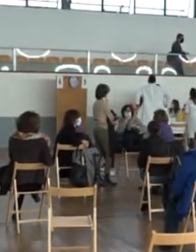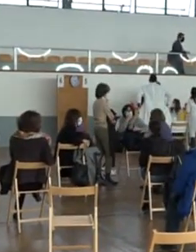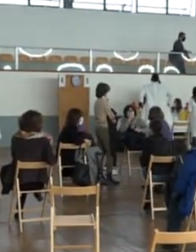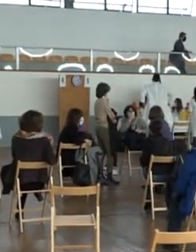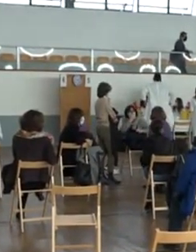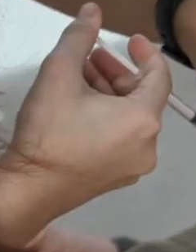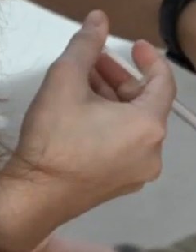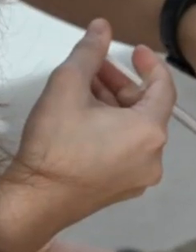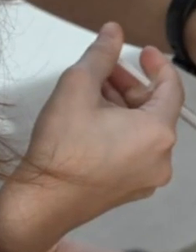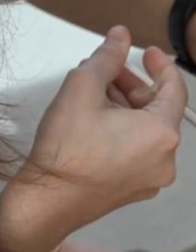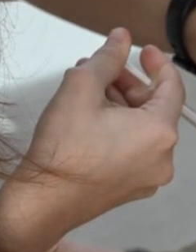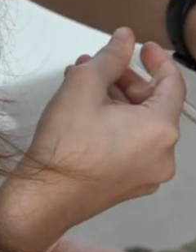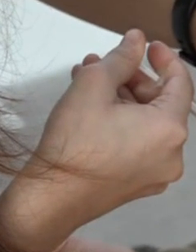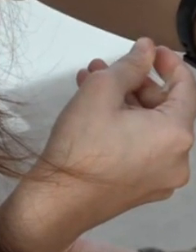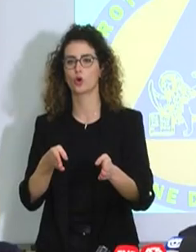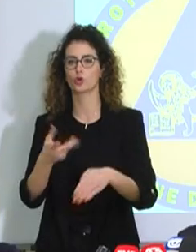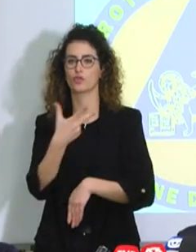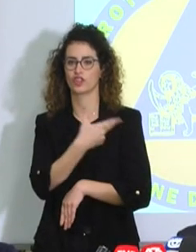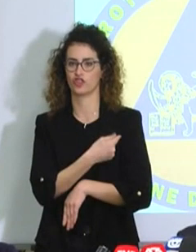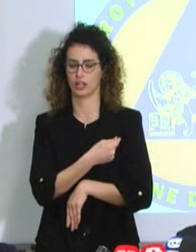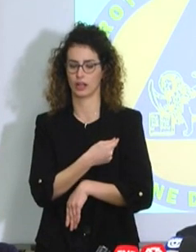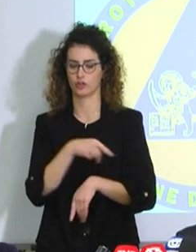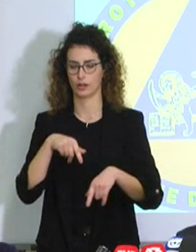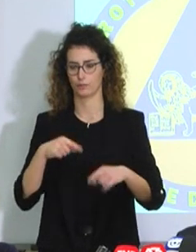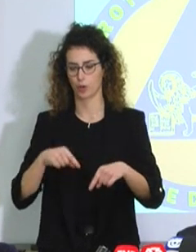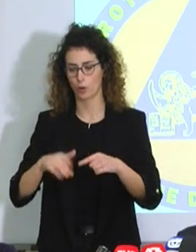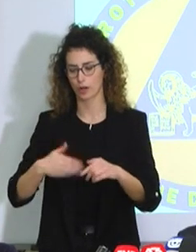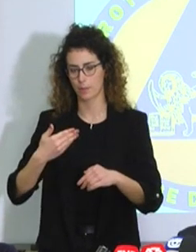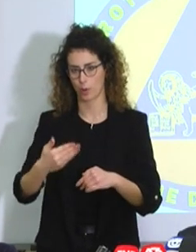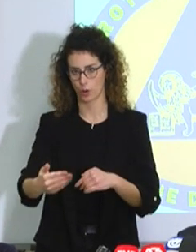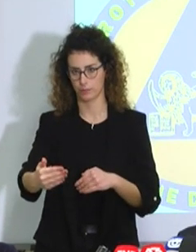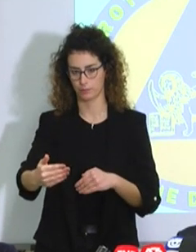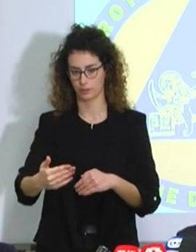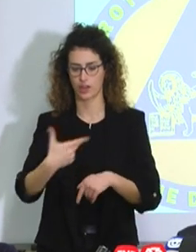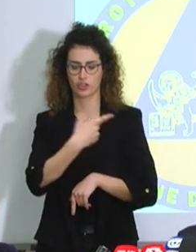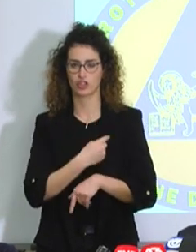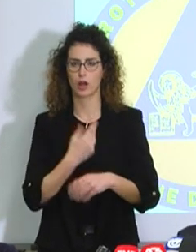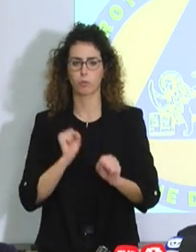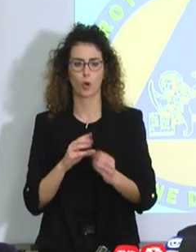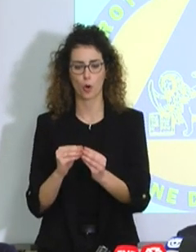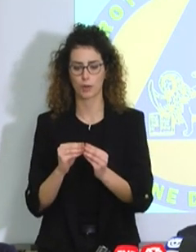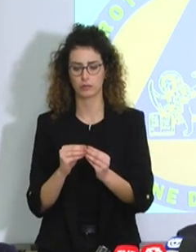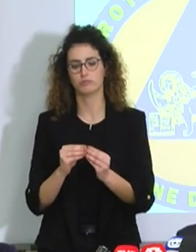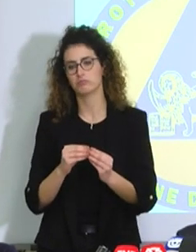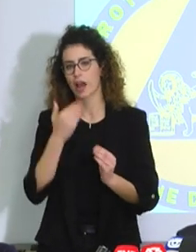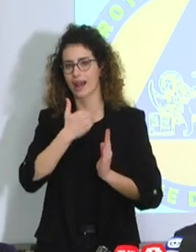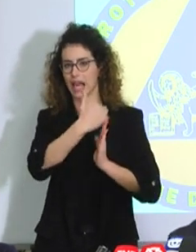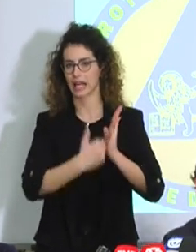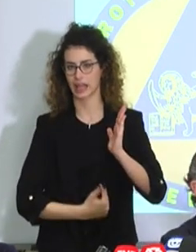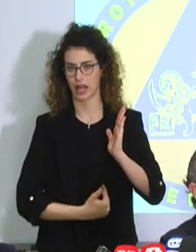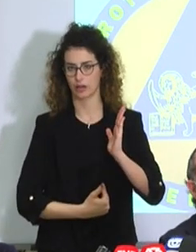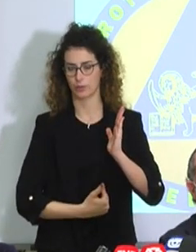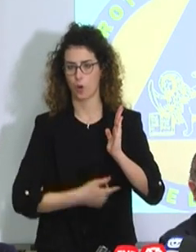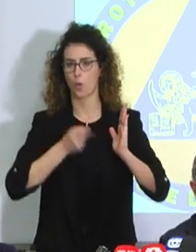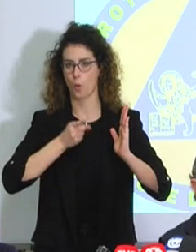parlato anche del nuovo piano vaccini. I vaccini d'ora in poi li possiamo fare come? Con un criterio. Il criterio qual è?